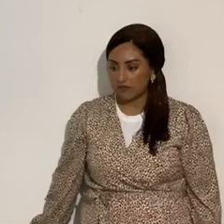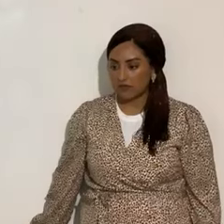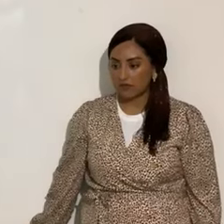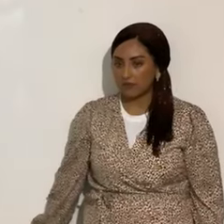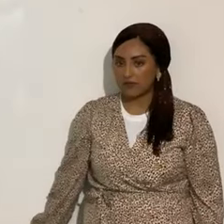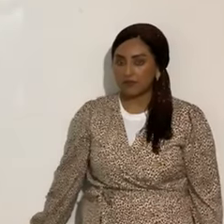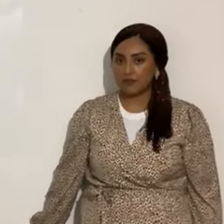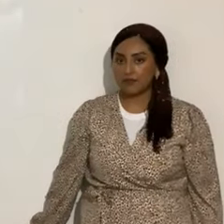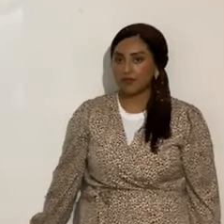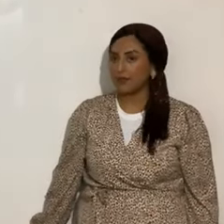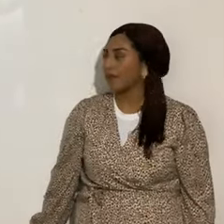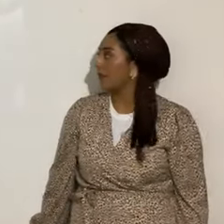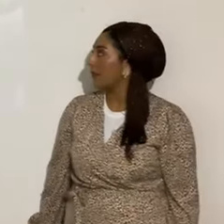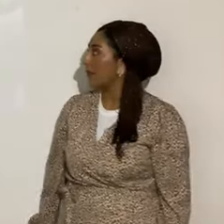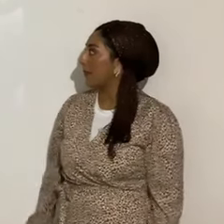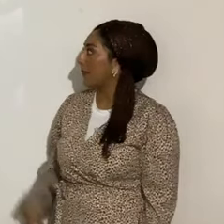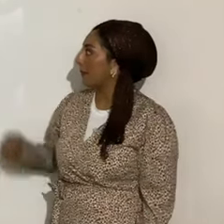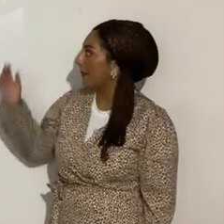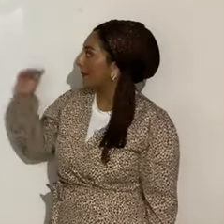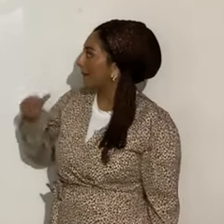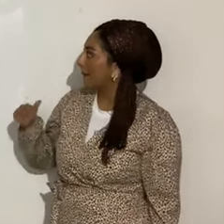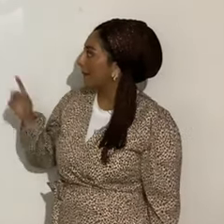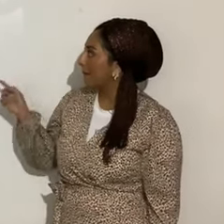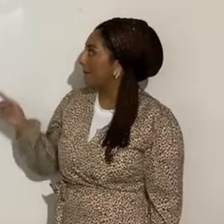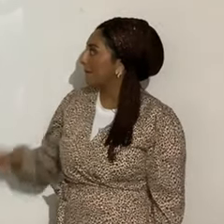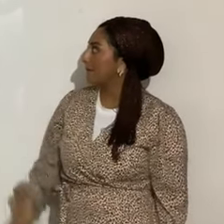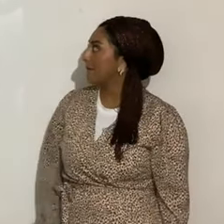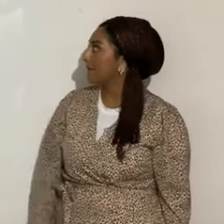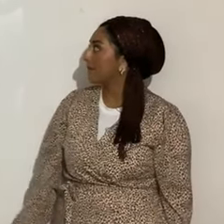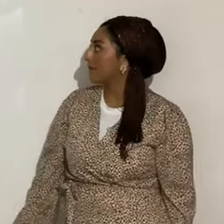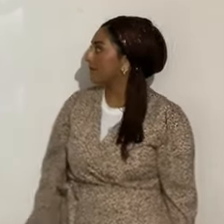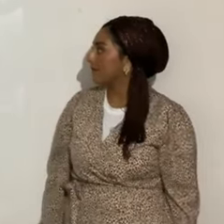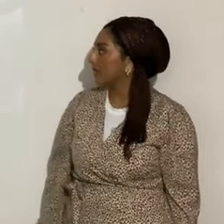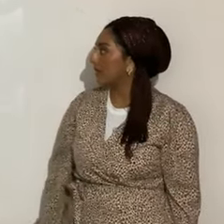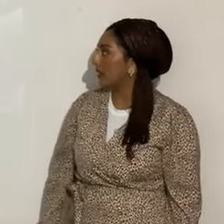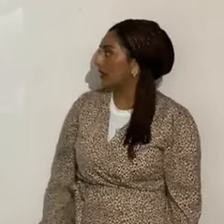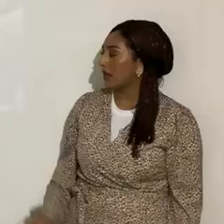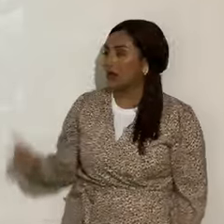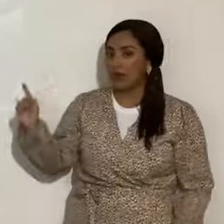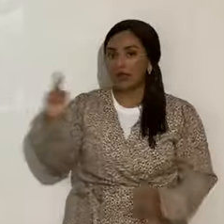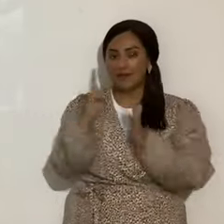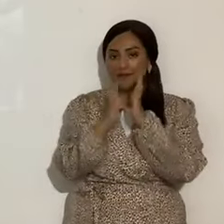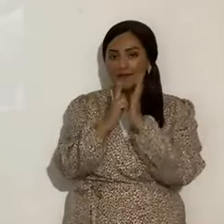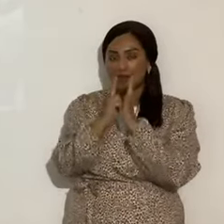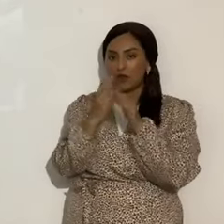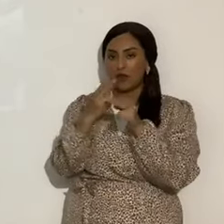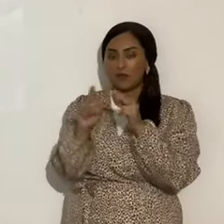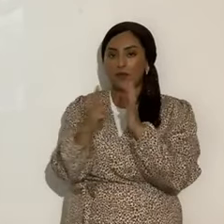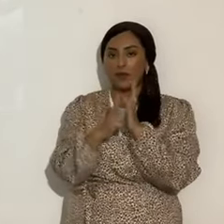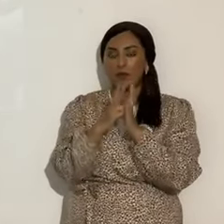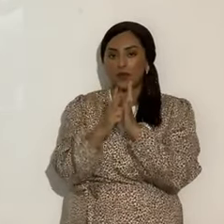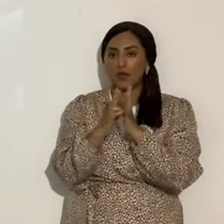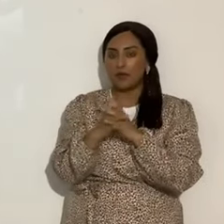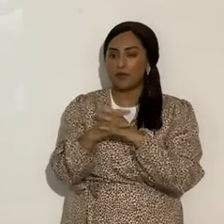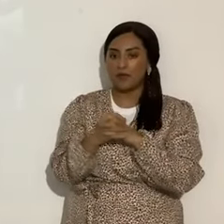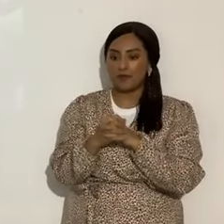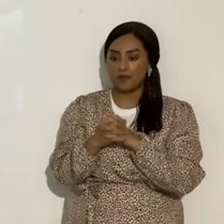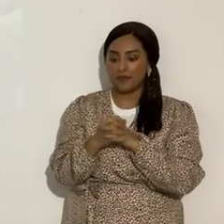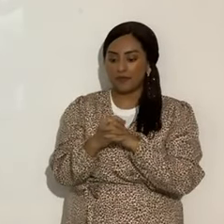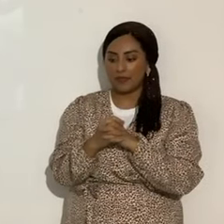seguimos. Ahora, este va a ser un video, filmenlo por favor, ahí pónganle video, el